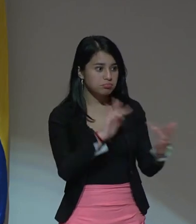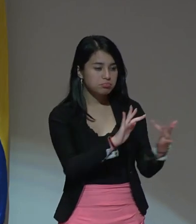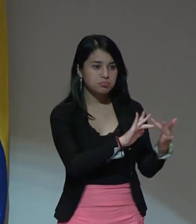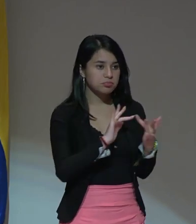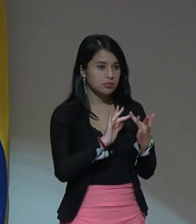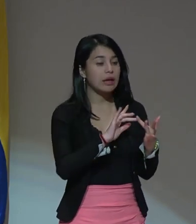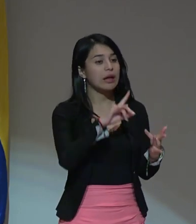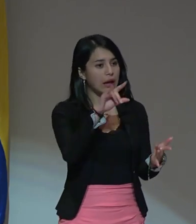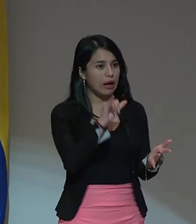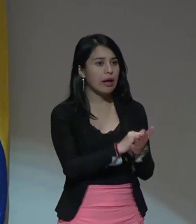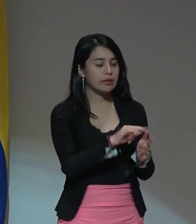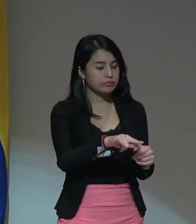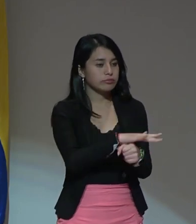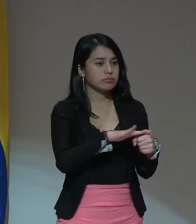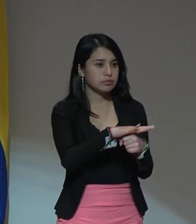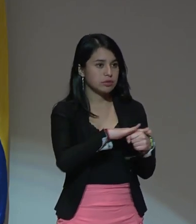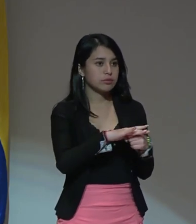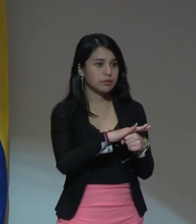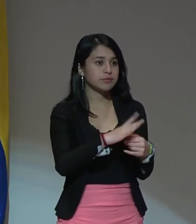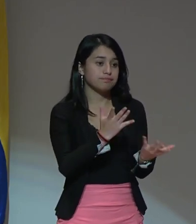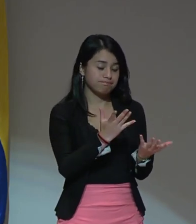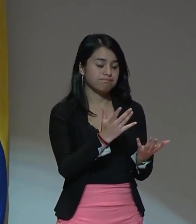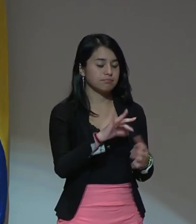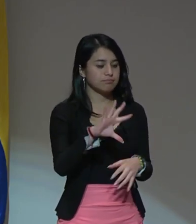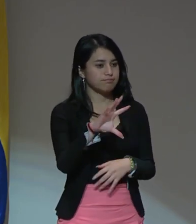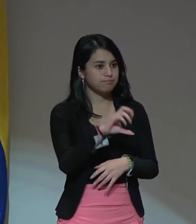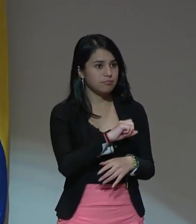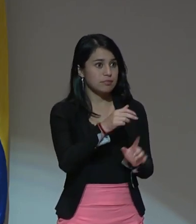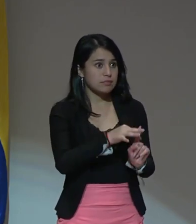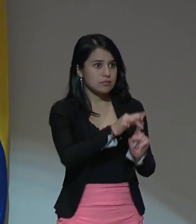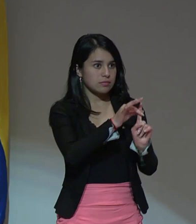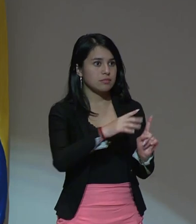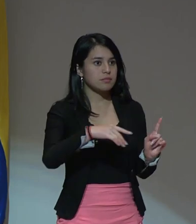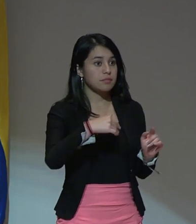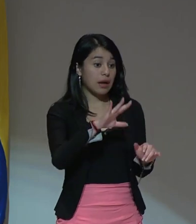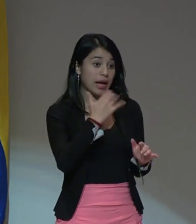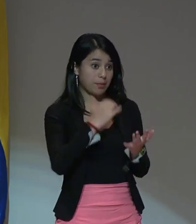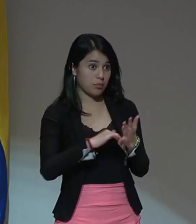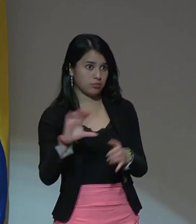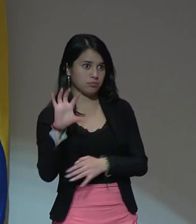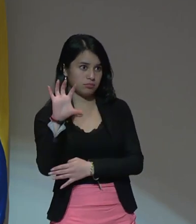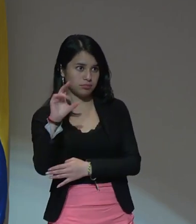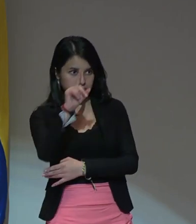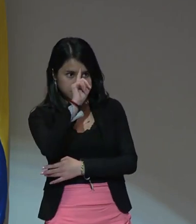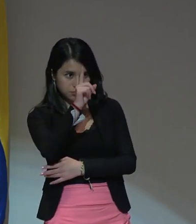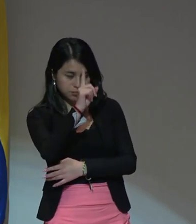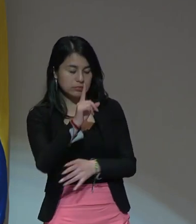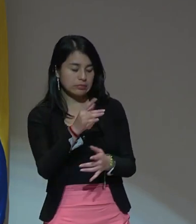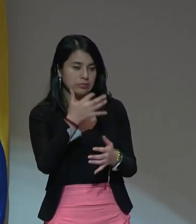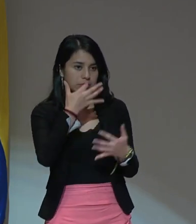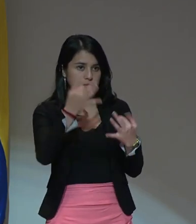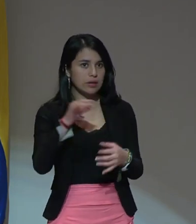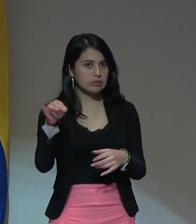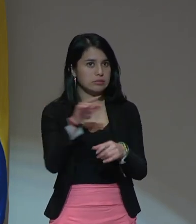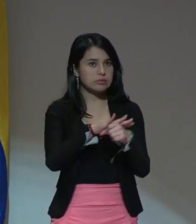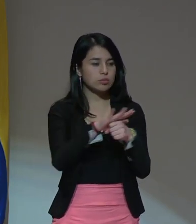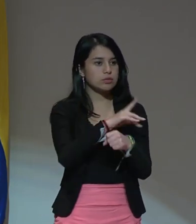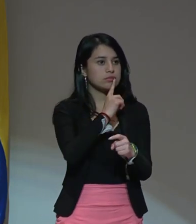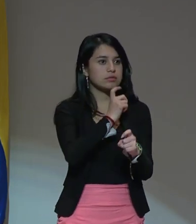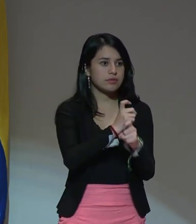estamos en situaciones, especialmente puedo hablar de mi país, muy difícil